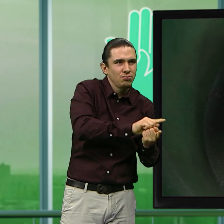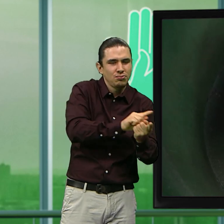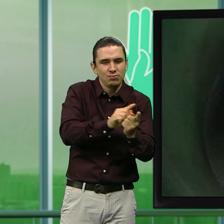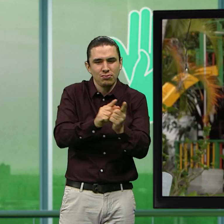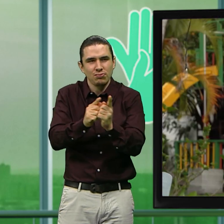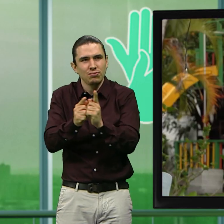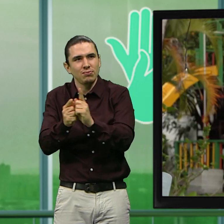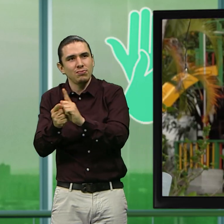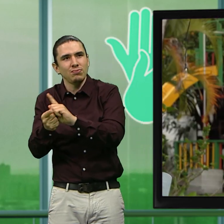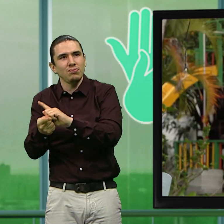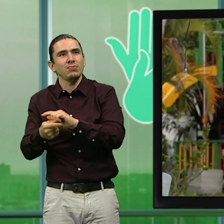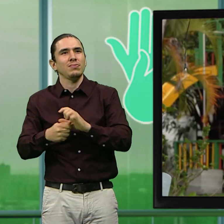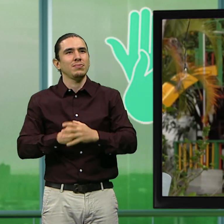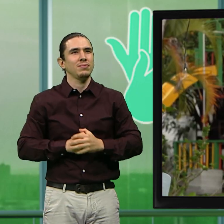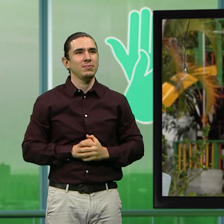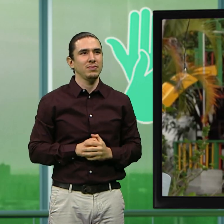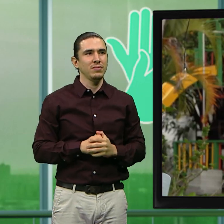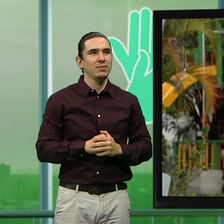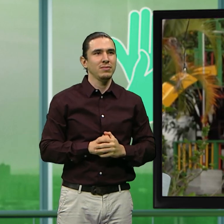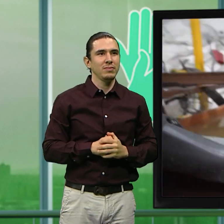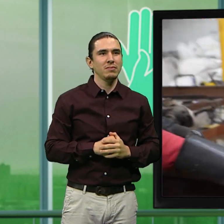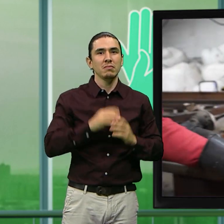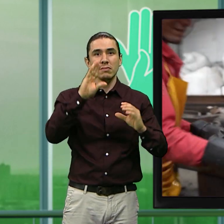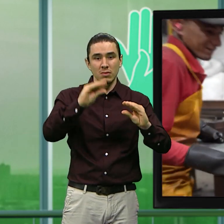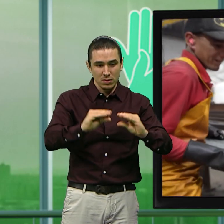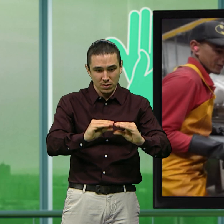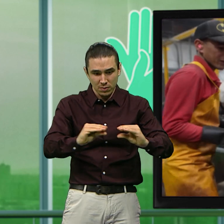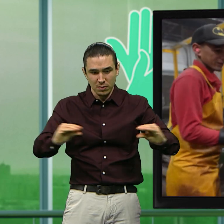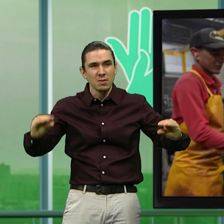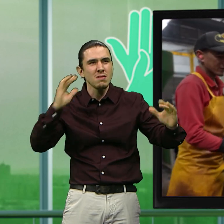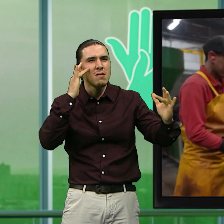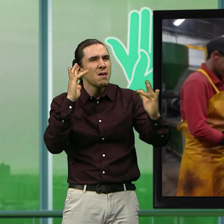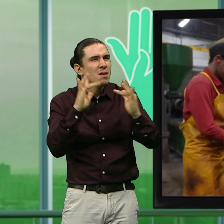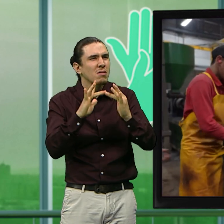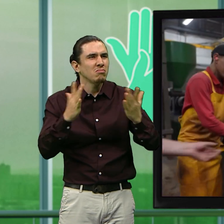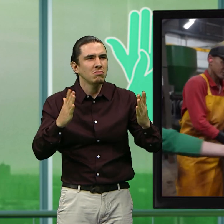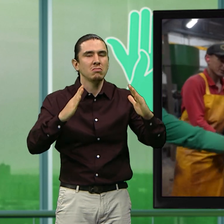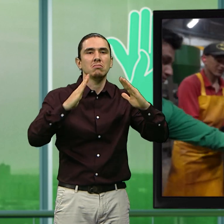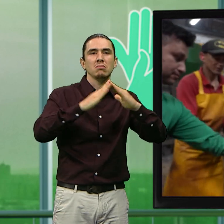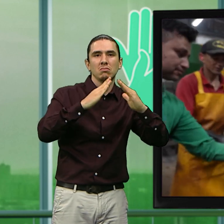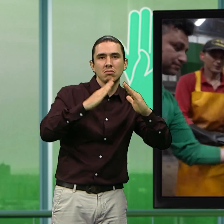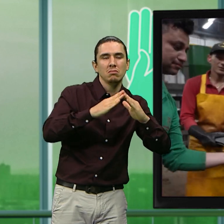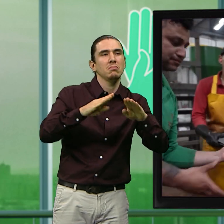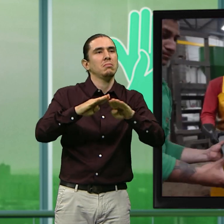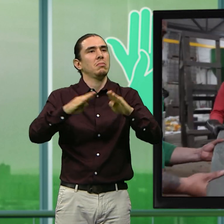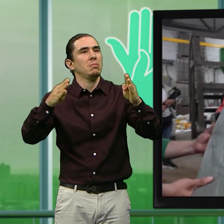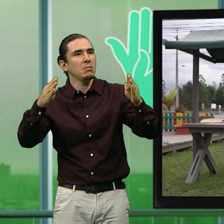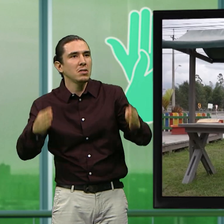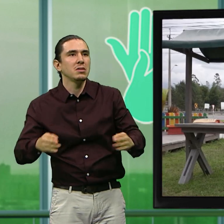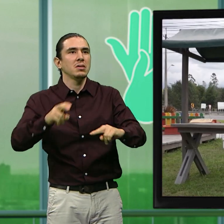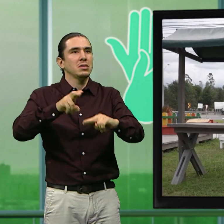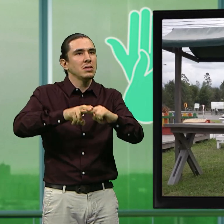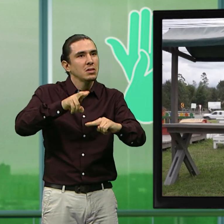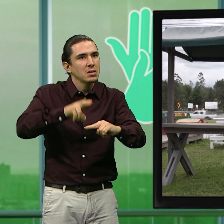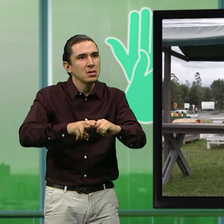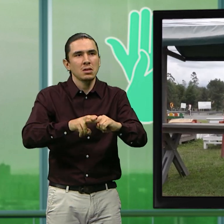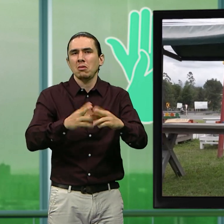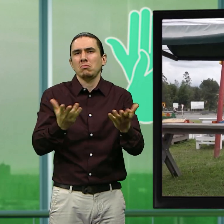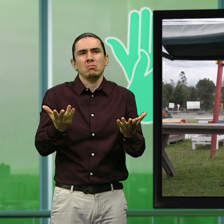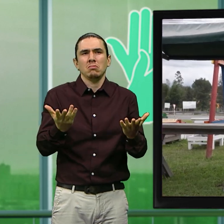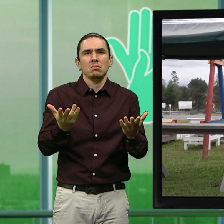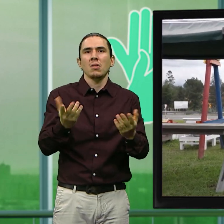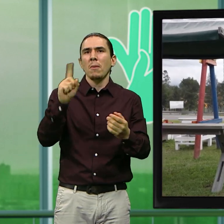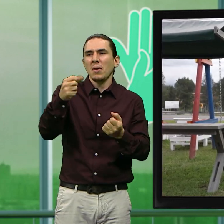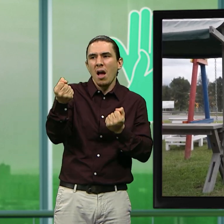en perfiles de plástico reciclado. Con esos perfiles construimos viviendas, parques, mesas, sillas para